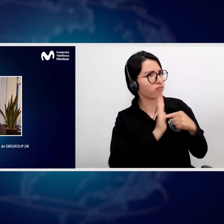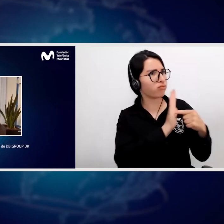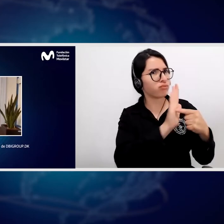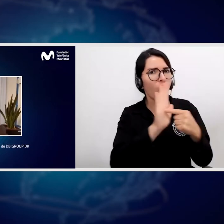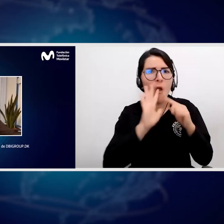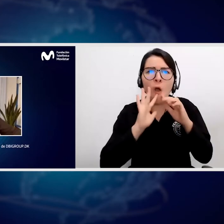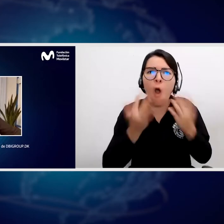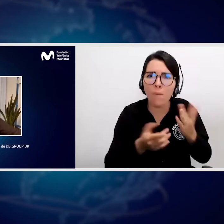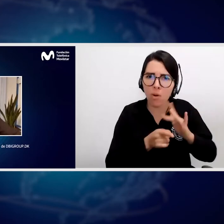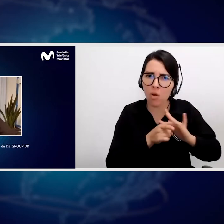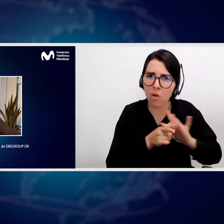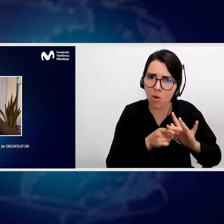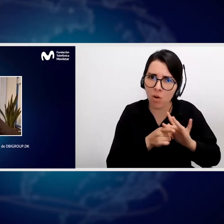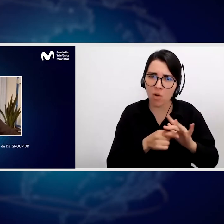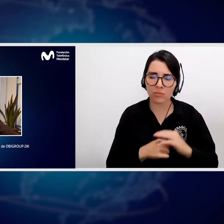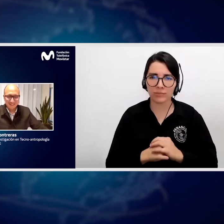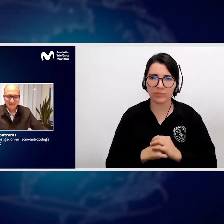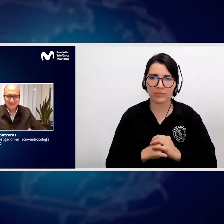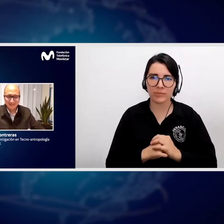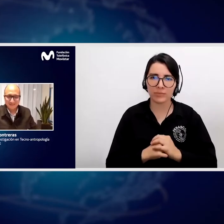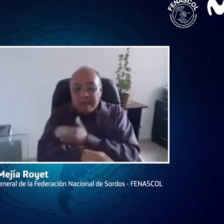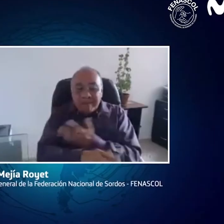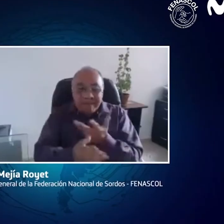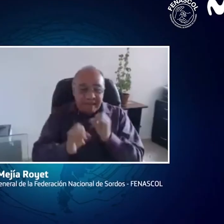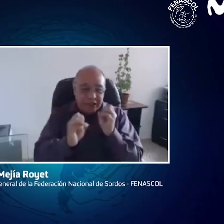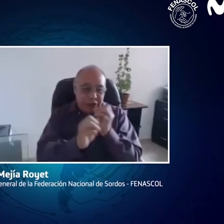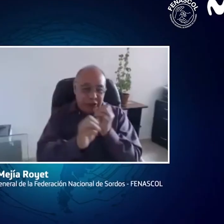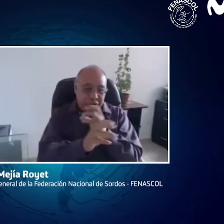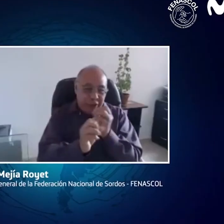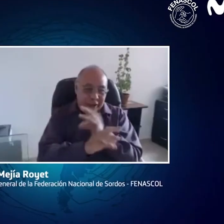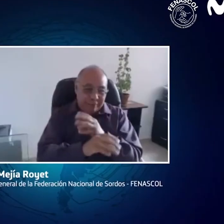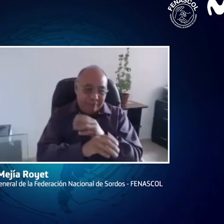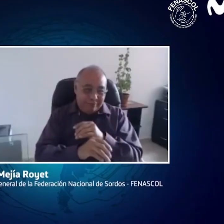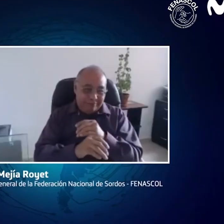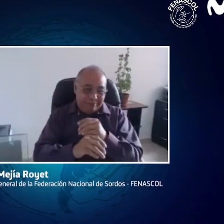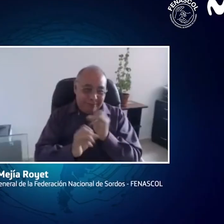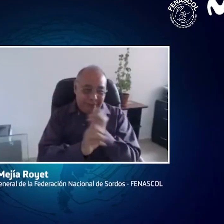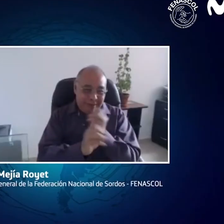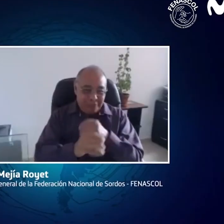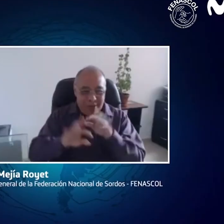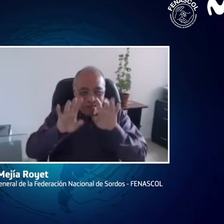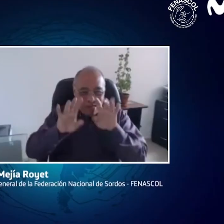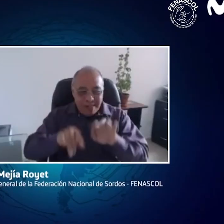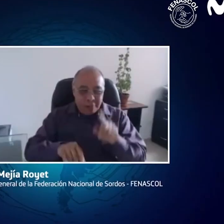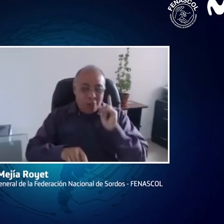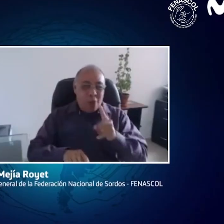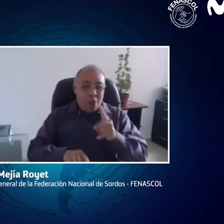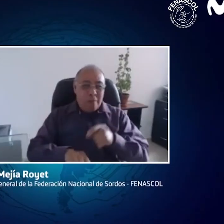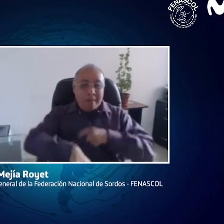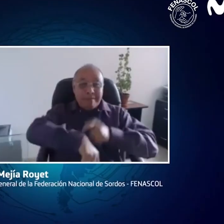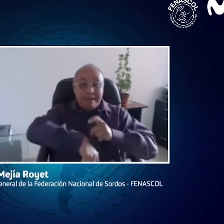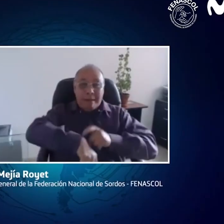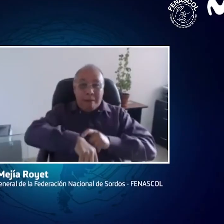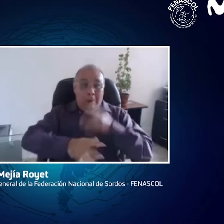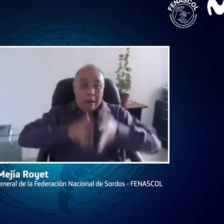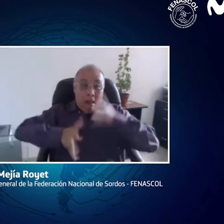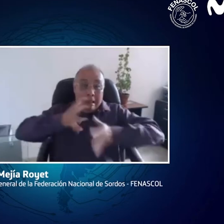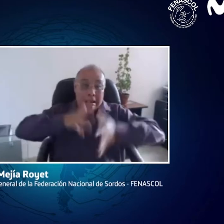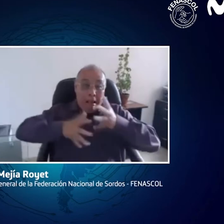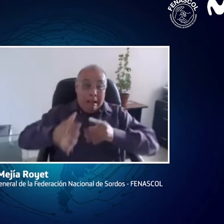identidad digital? ¿Cómo la consolidamos? Bueno, en relación a la segunda pregunta, y antes